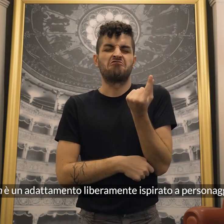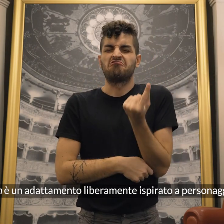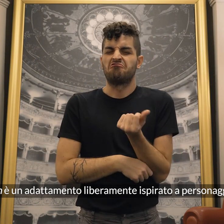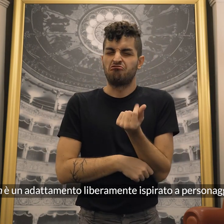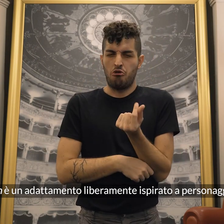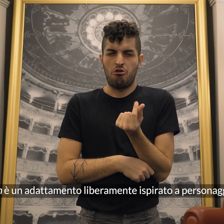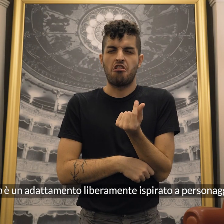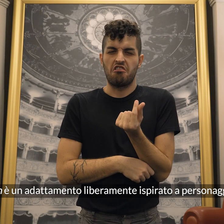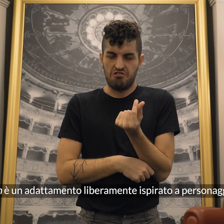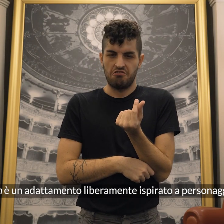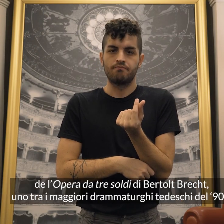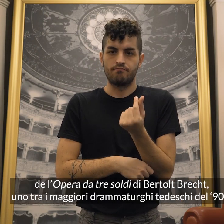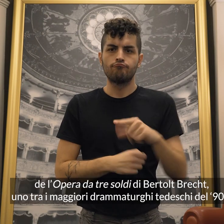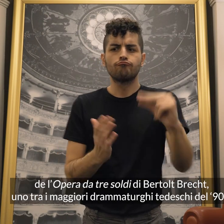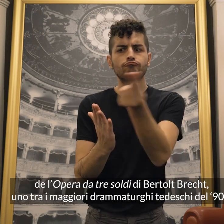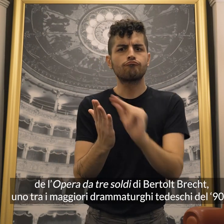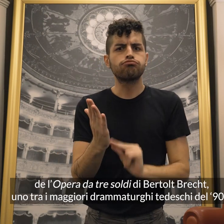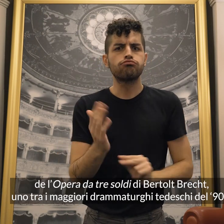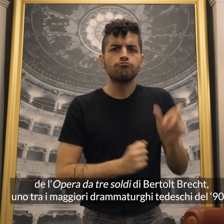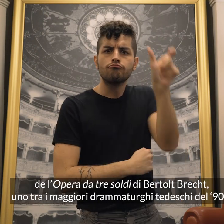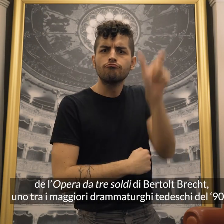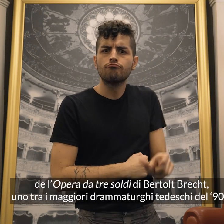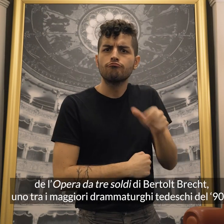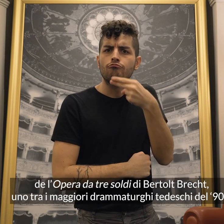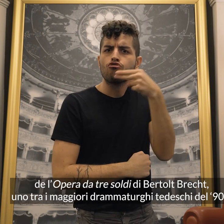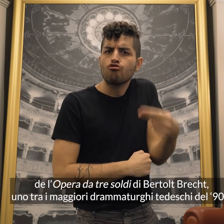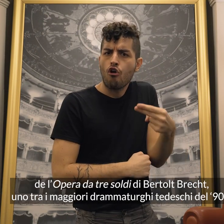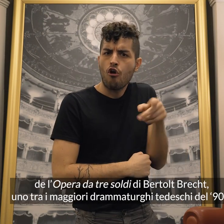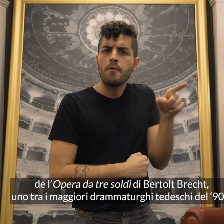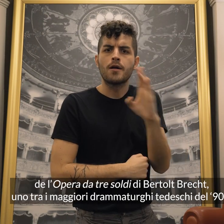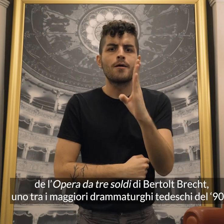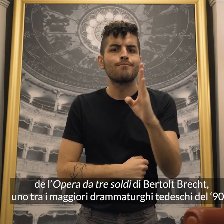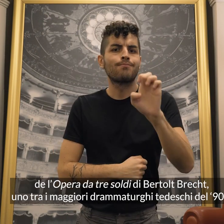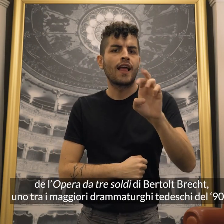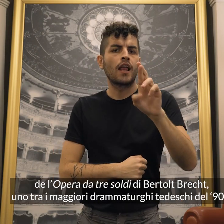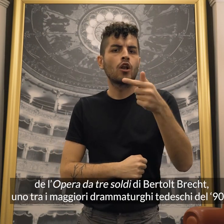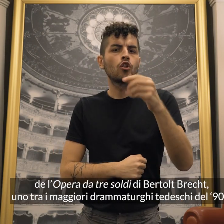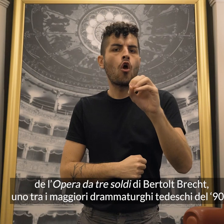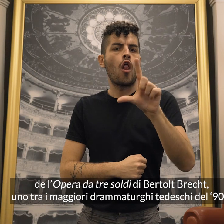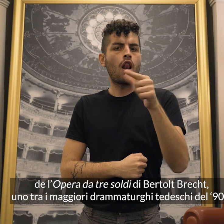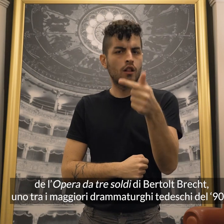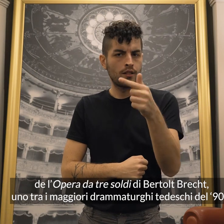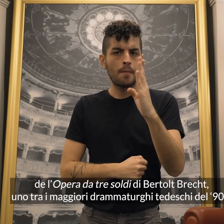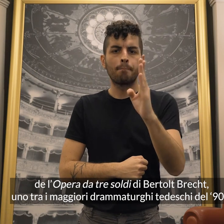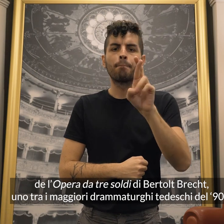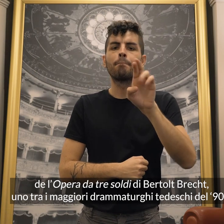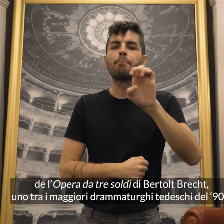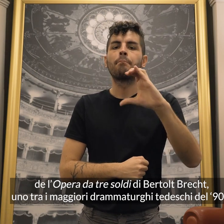situazioni dell'opera da tre soldi di Bertolt Brecht, uno tra i